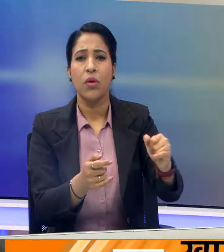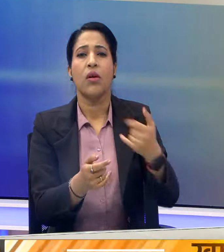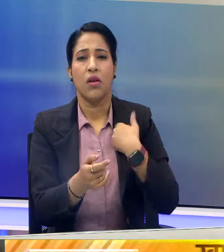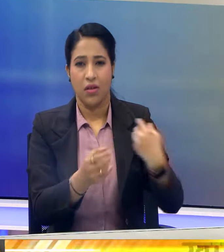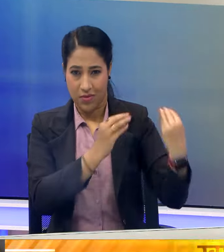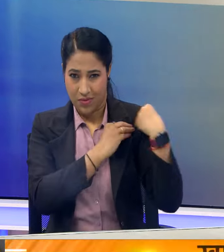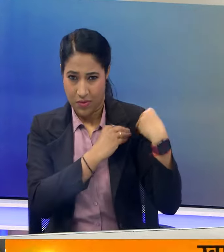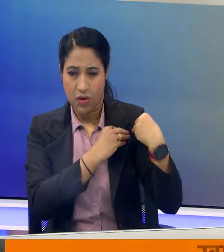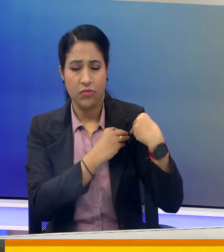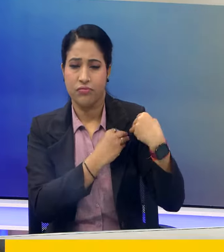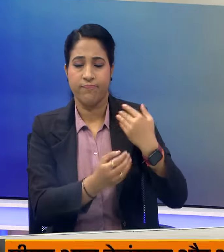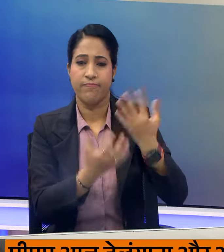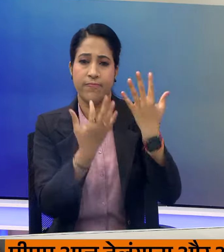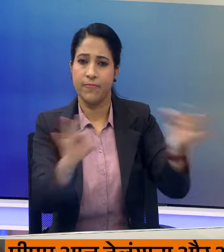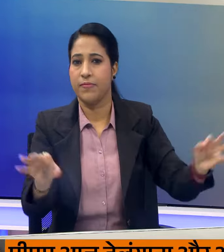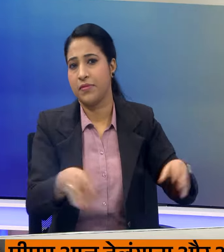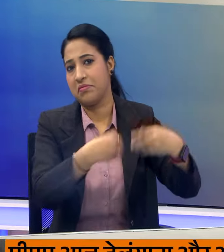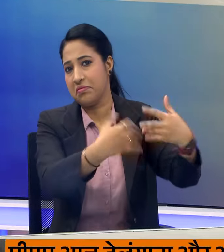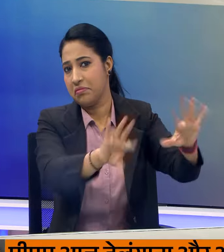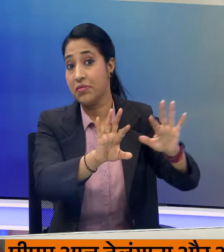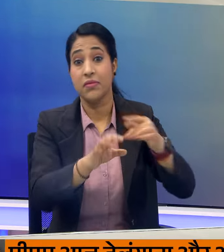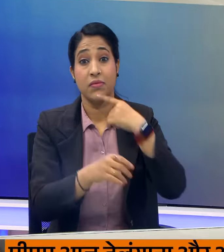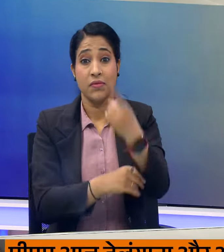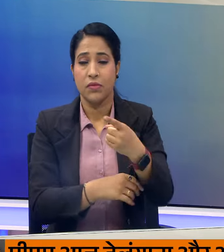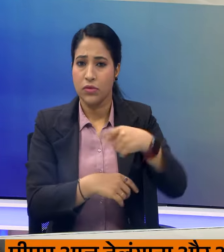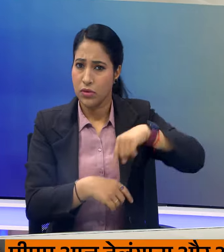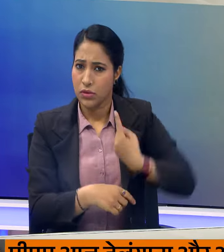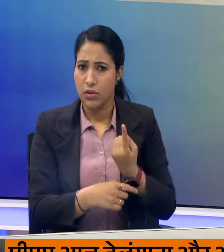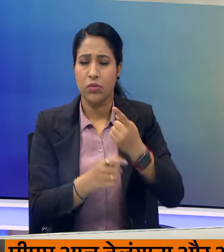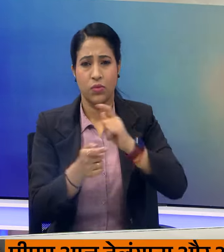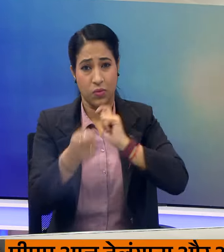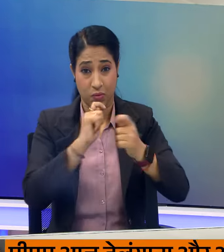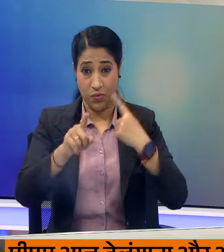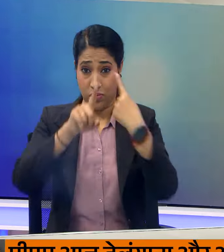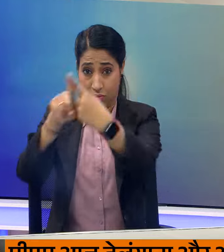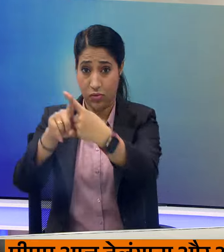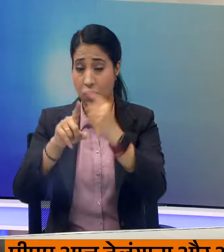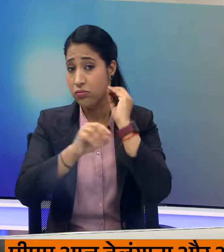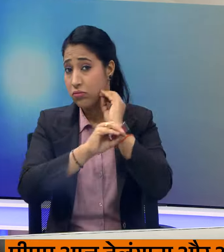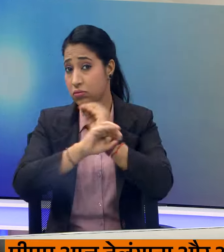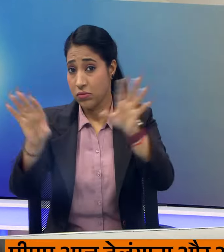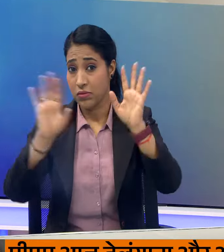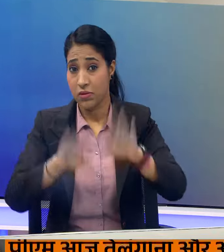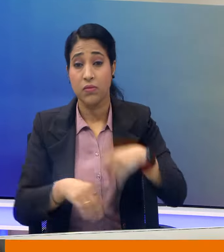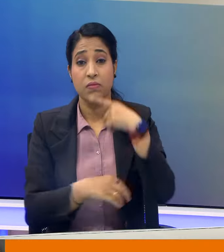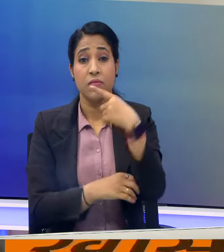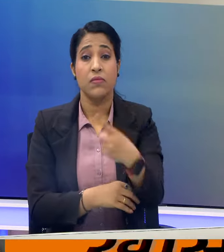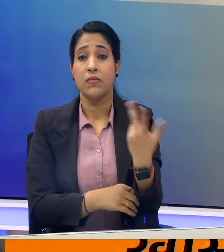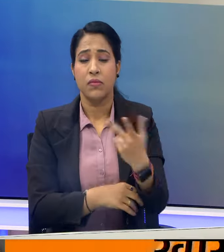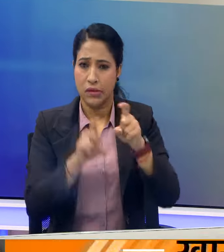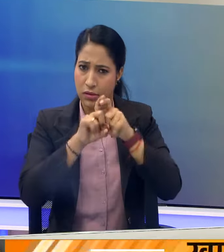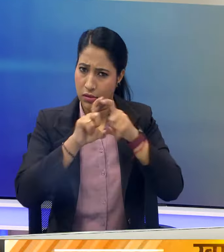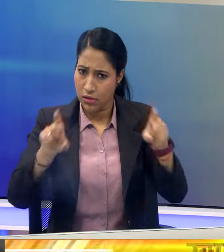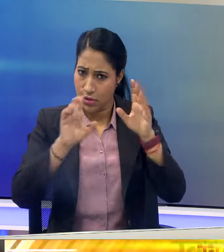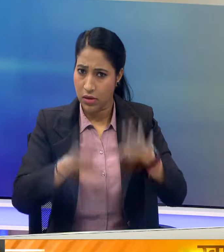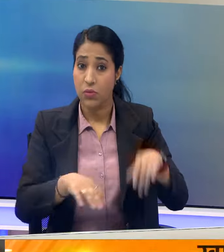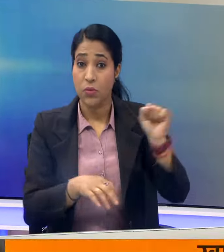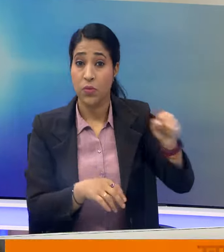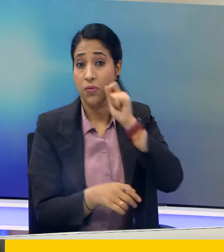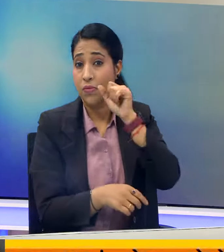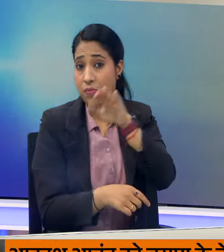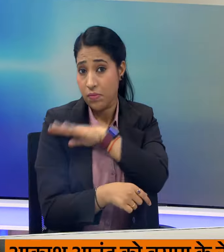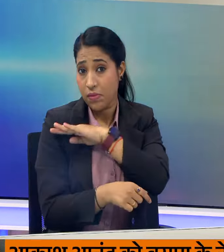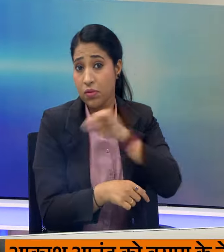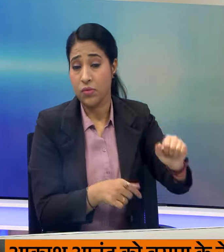जिम्मेदारियों से भी मुक्त कर दिया है। उन्होंने स्वेम शोशल मीडिया एक्सपरिस की जानकारी दी। उन्होंने ये भी स्पष्ट किया कि उनके भाई